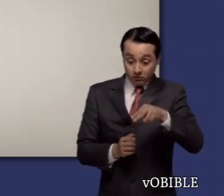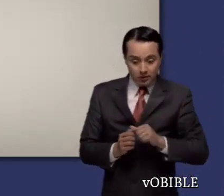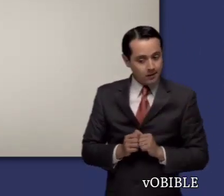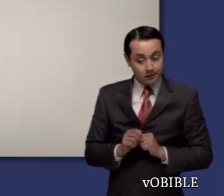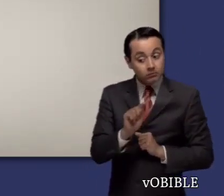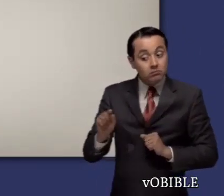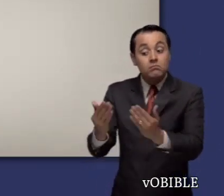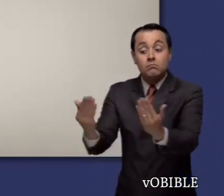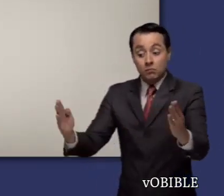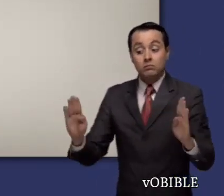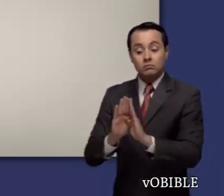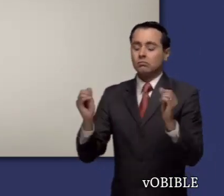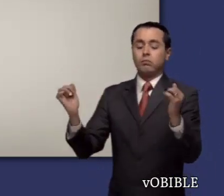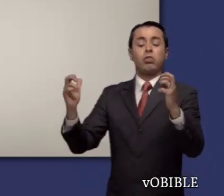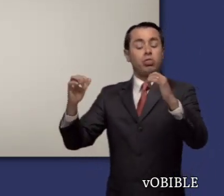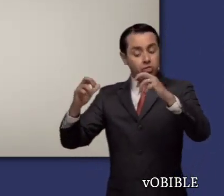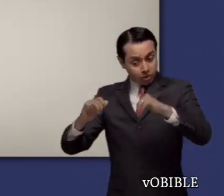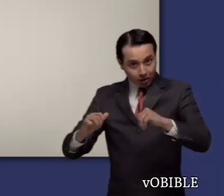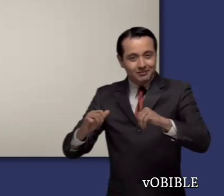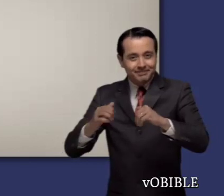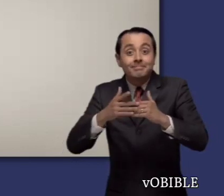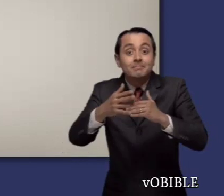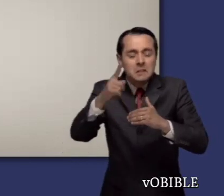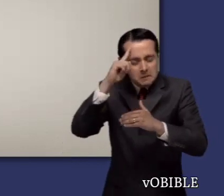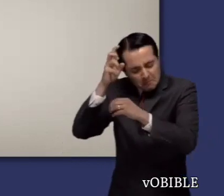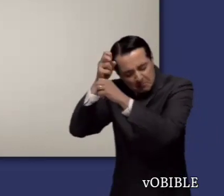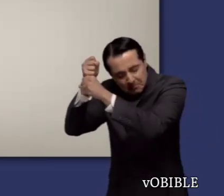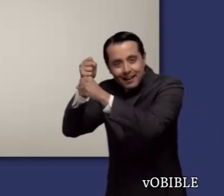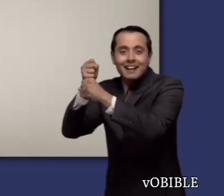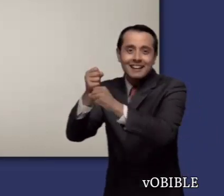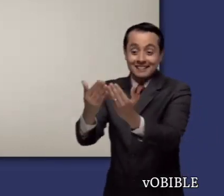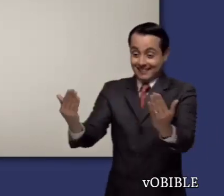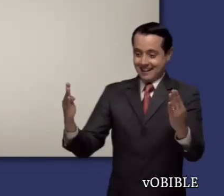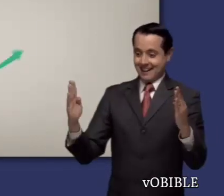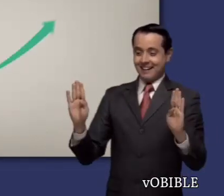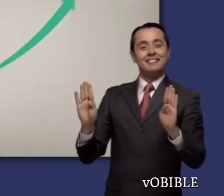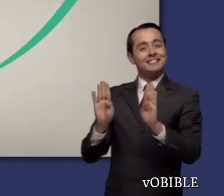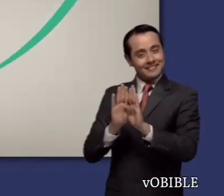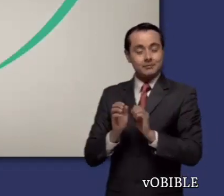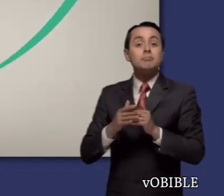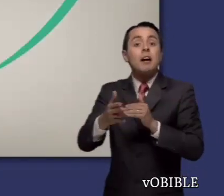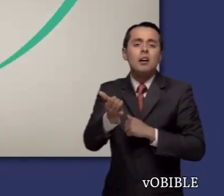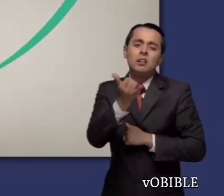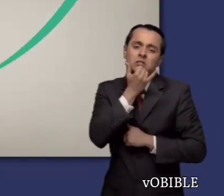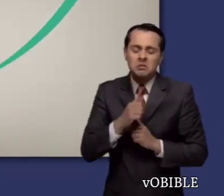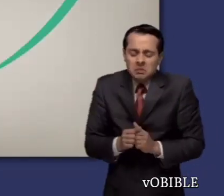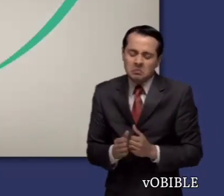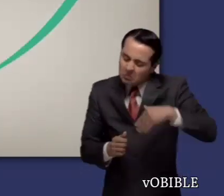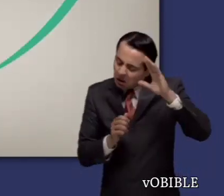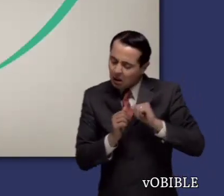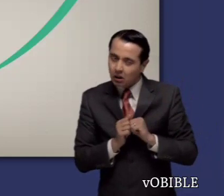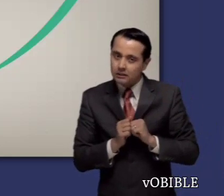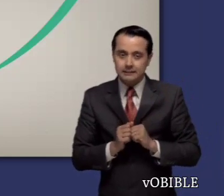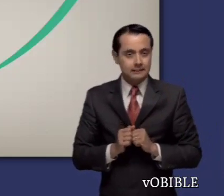desolación y restauración para el pueblo de Jehová. Entre otros actos de infidelidad, el reino de Judá buscó